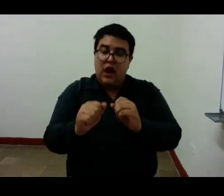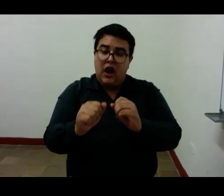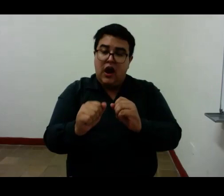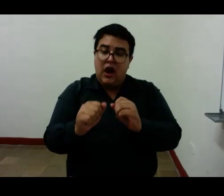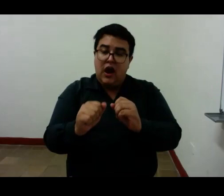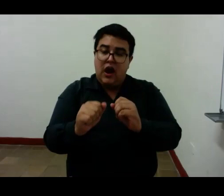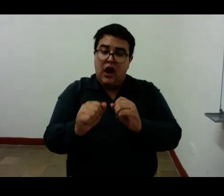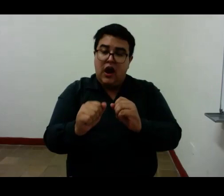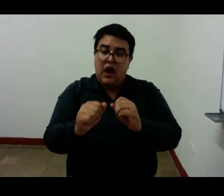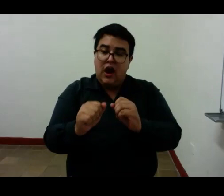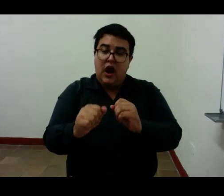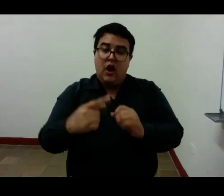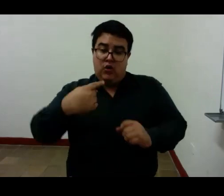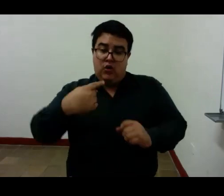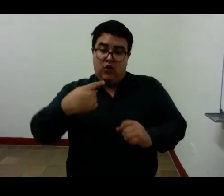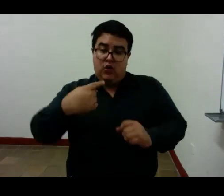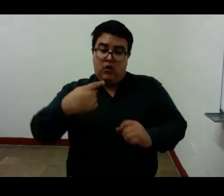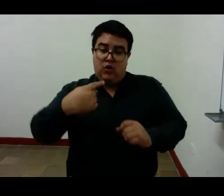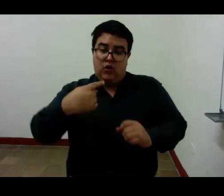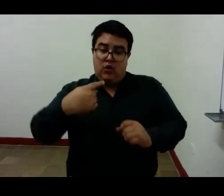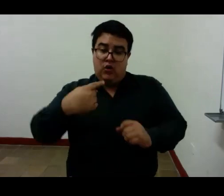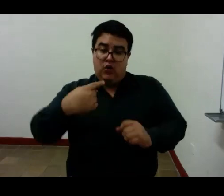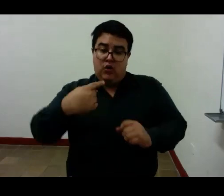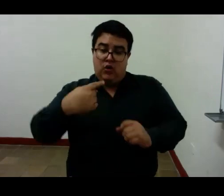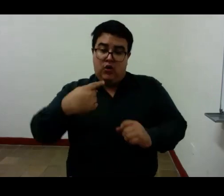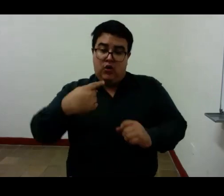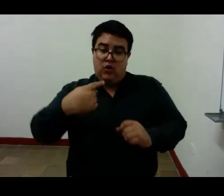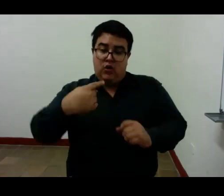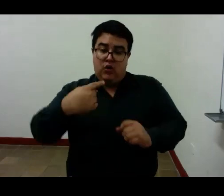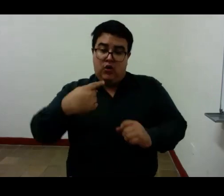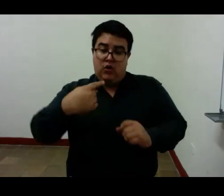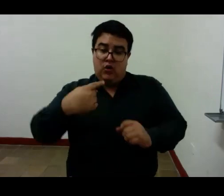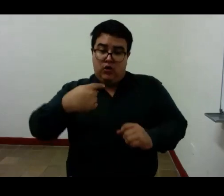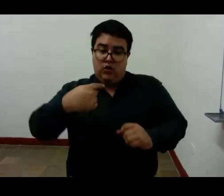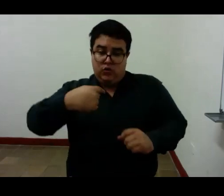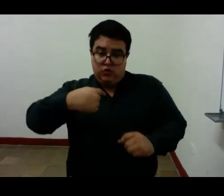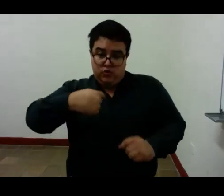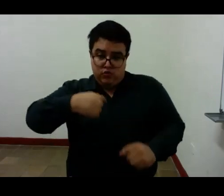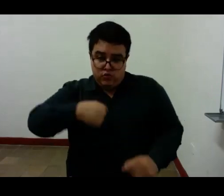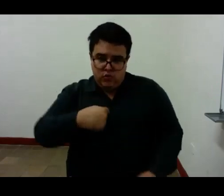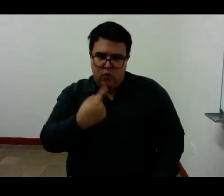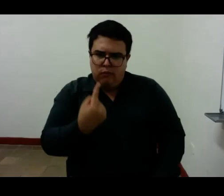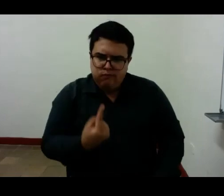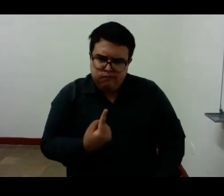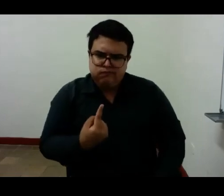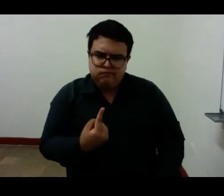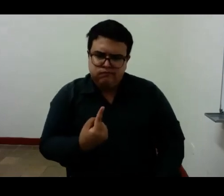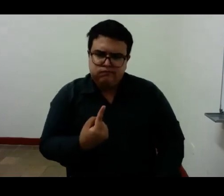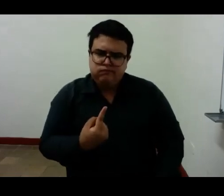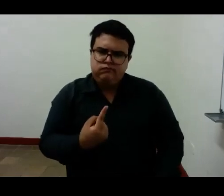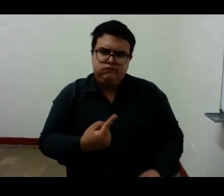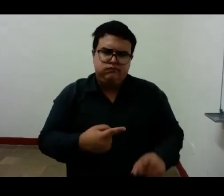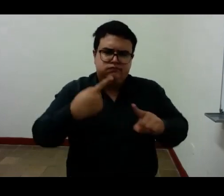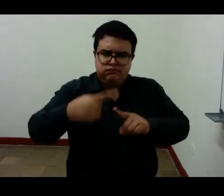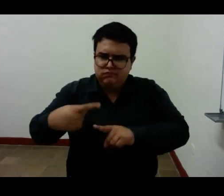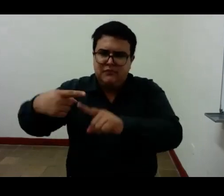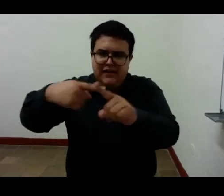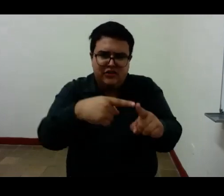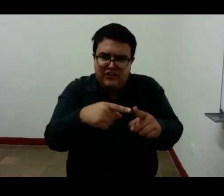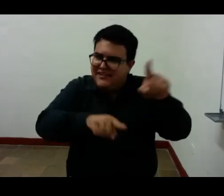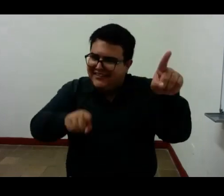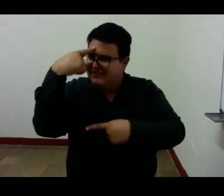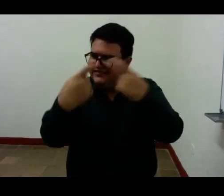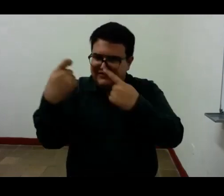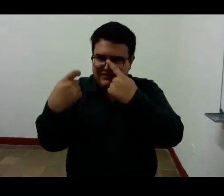finge permanencia es cuestión de higiene como dice Pessoa en una carta a un editor inglés